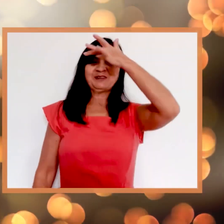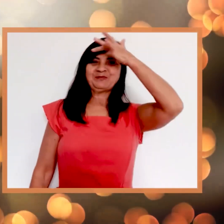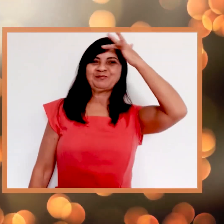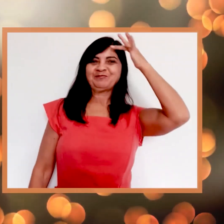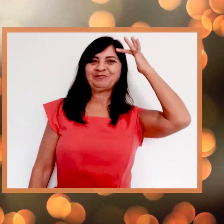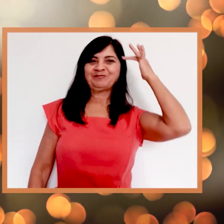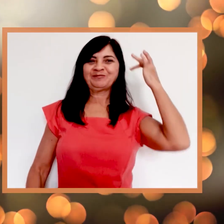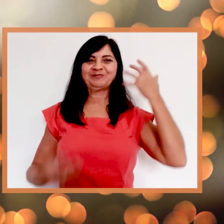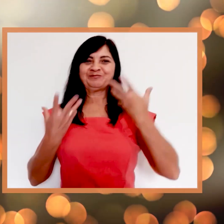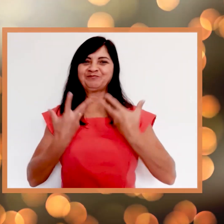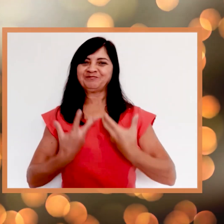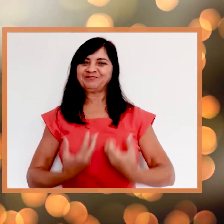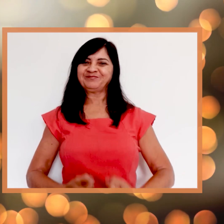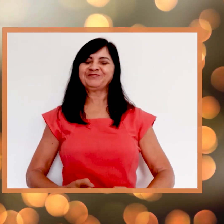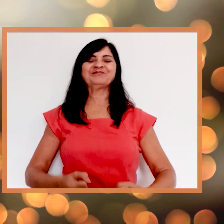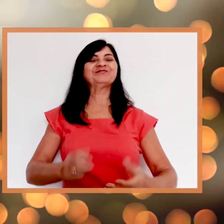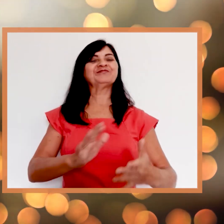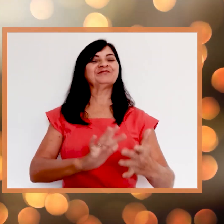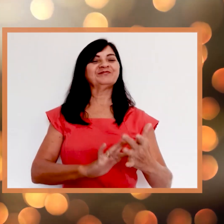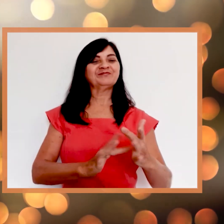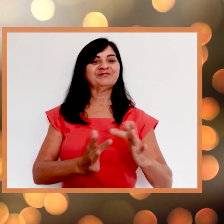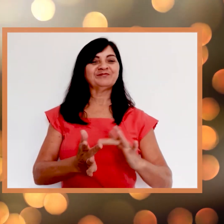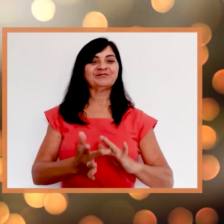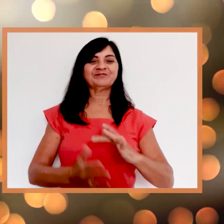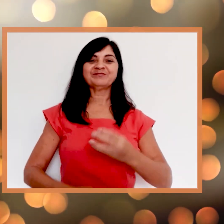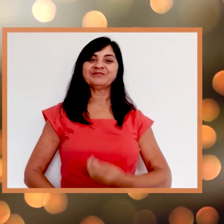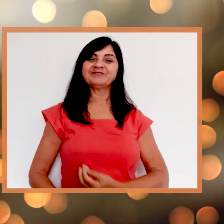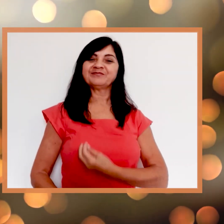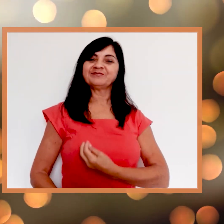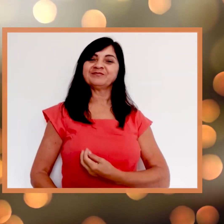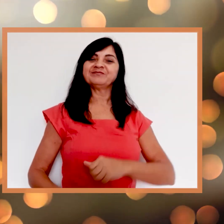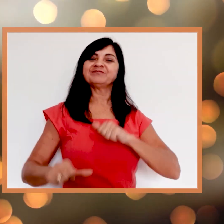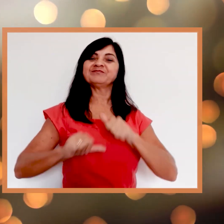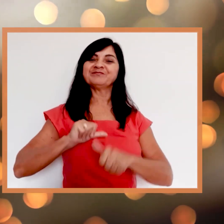E transformou vidas para sempre.